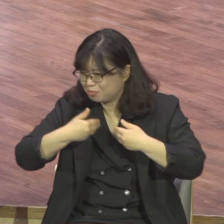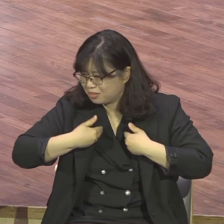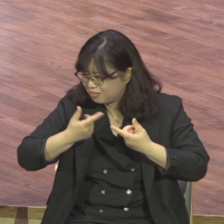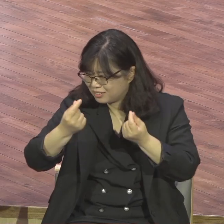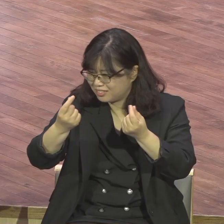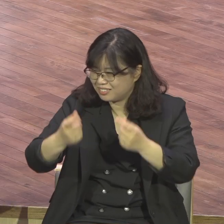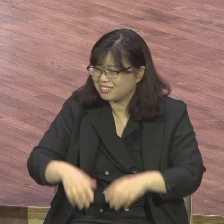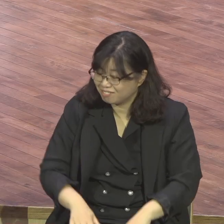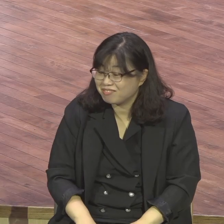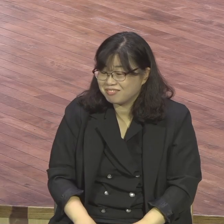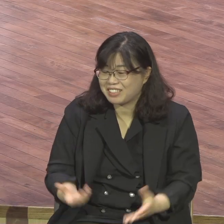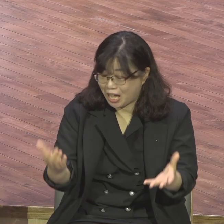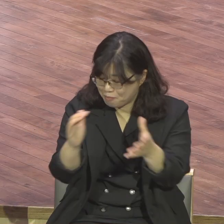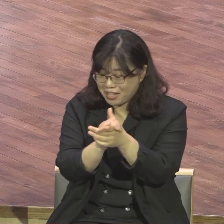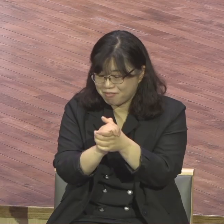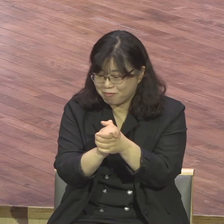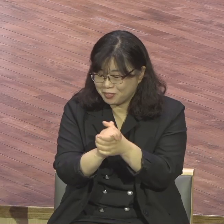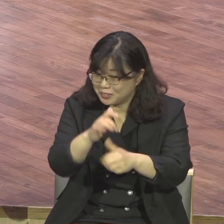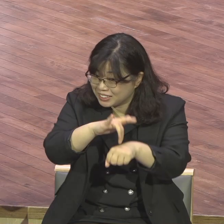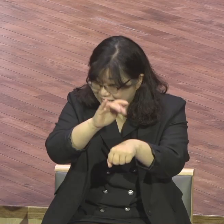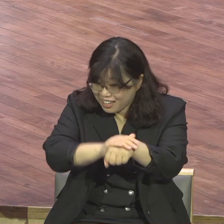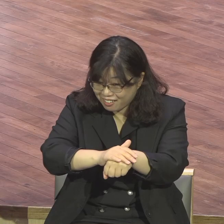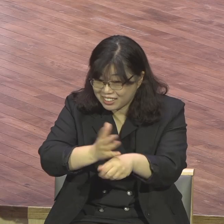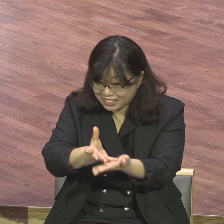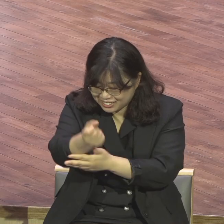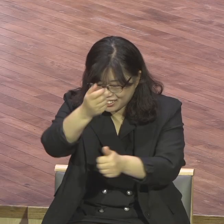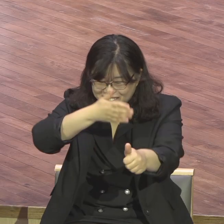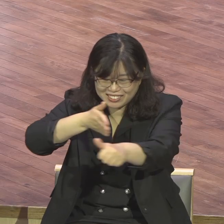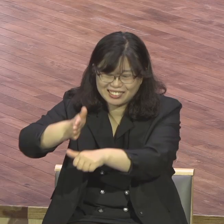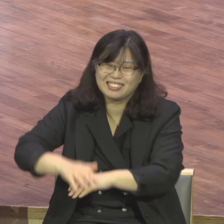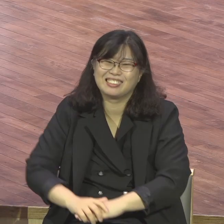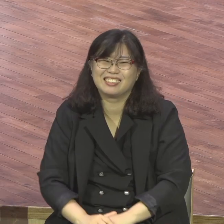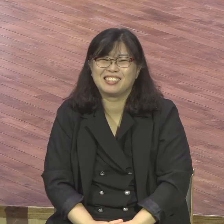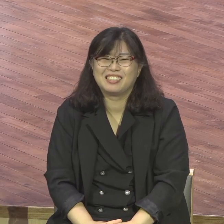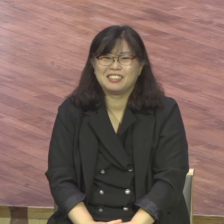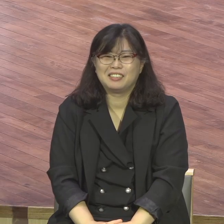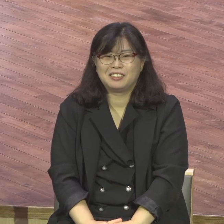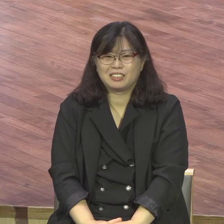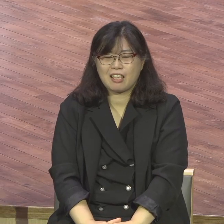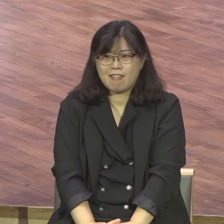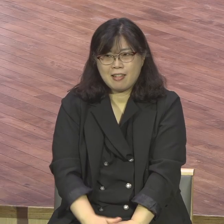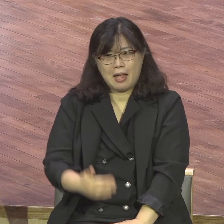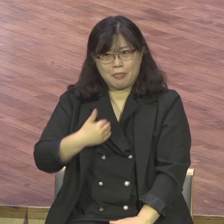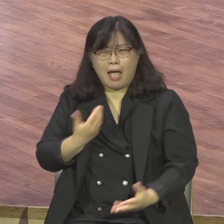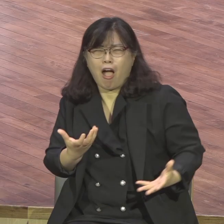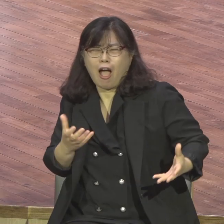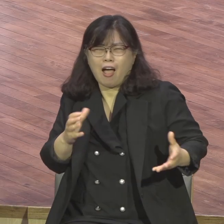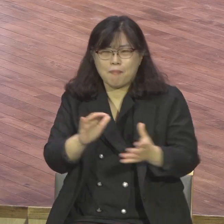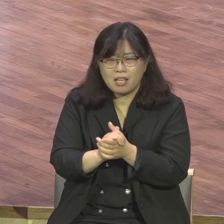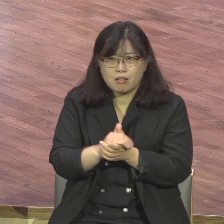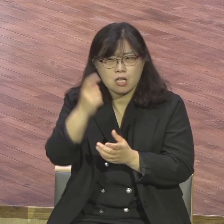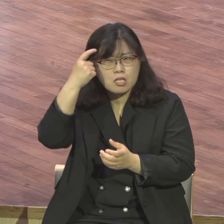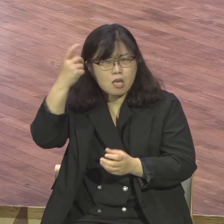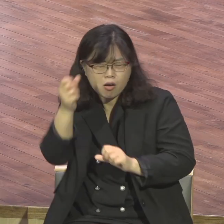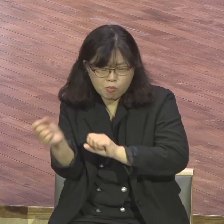여러분 영혼이 살아난 아멘이 있기를 바랍니다 하나님이